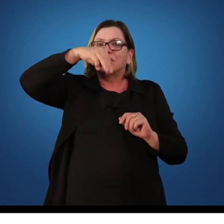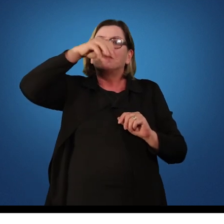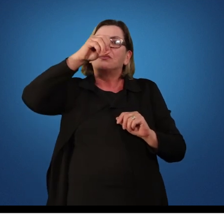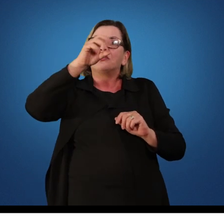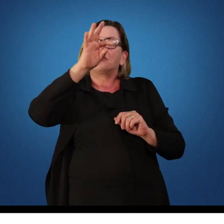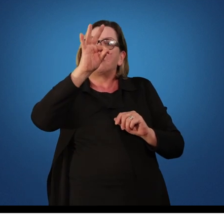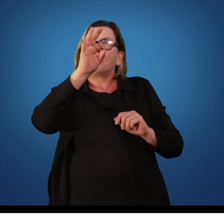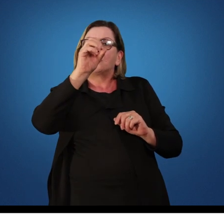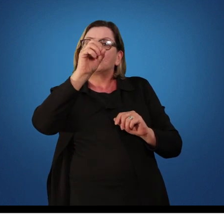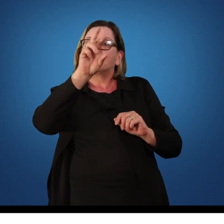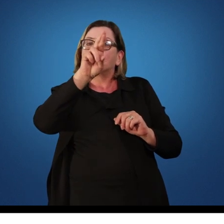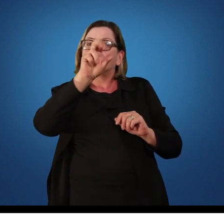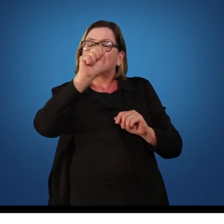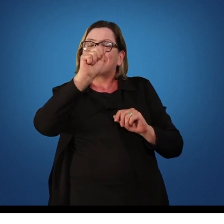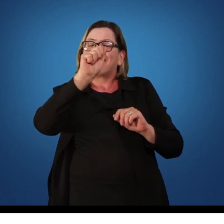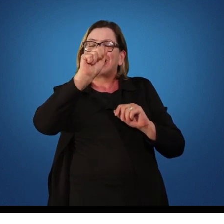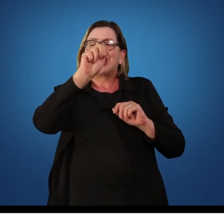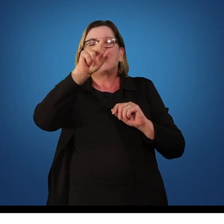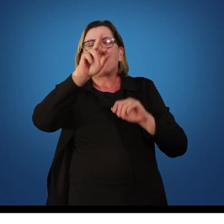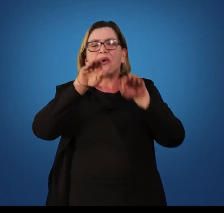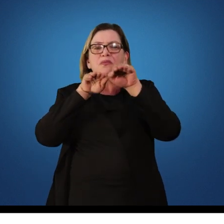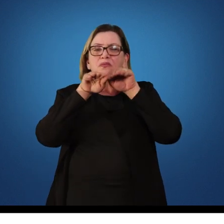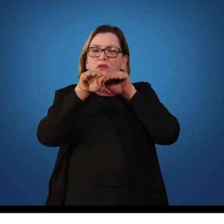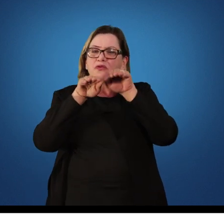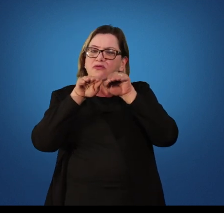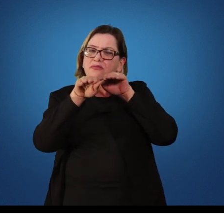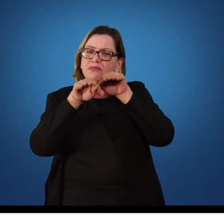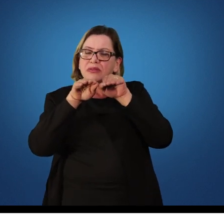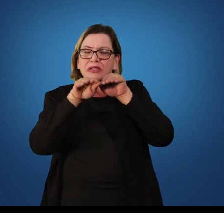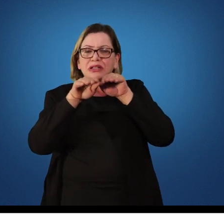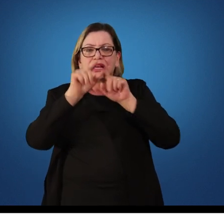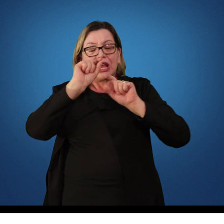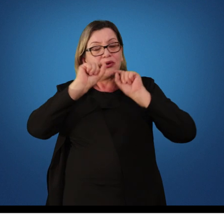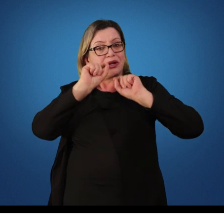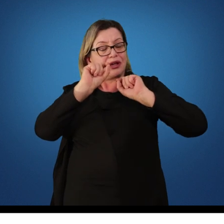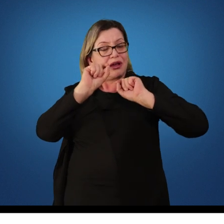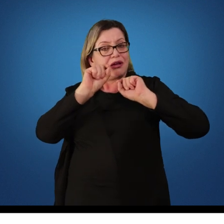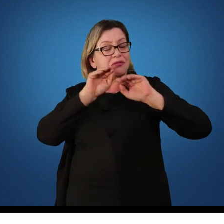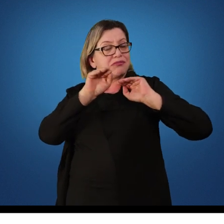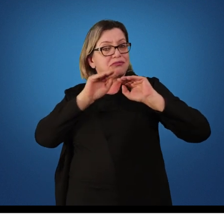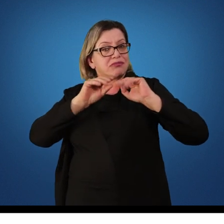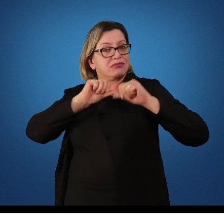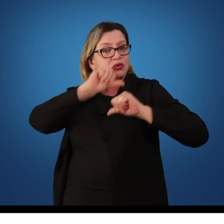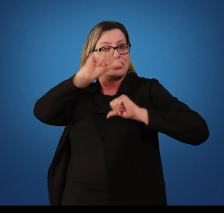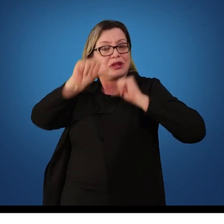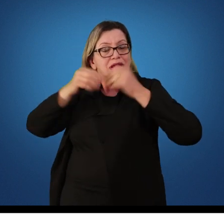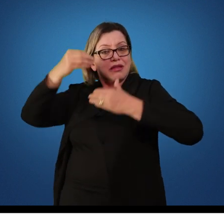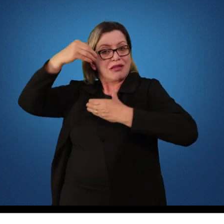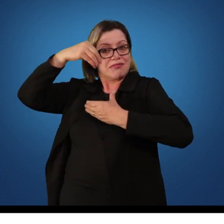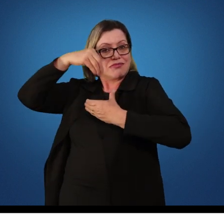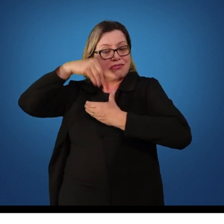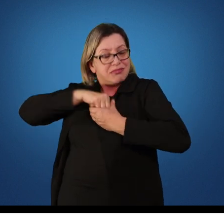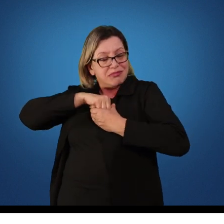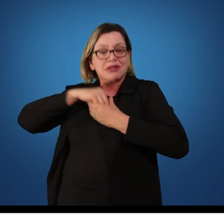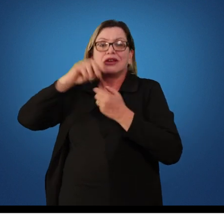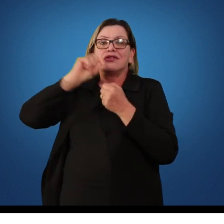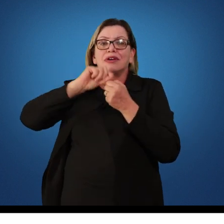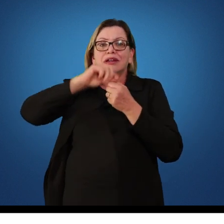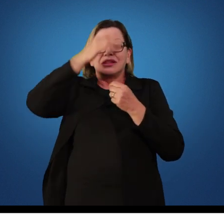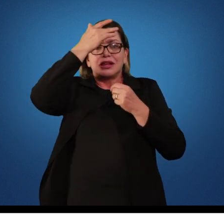motora nada mais é do que mudanças em processos internos que determinam a capacidade de um indivíduo para produzir uma tarefa.